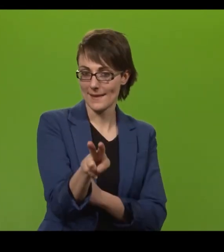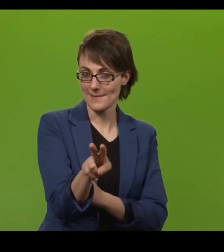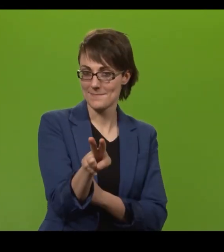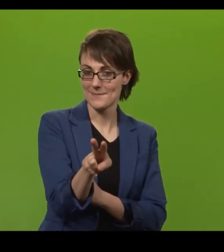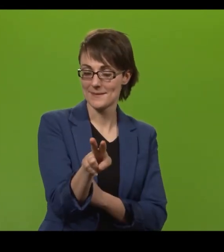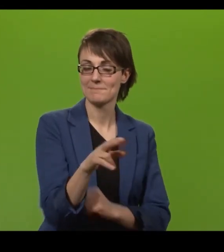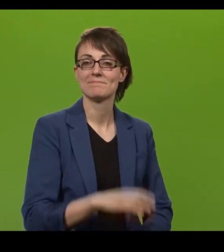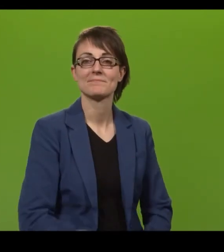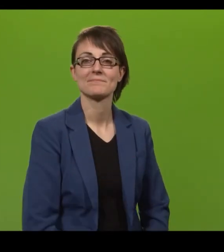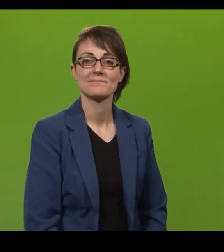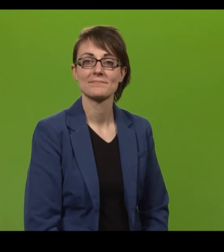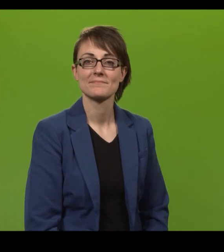Ég lokin ætla að gefa ykkur dæmi.